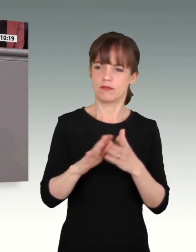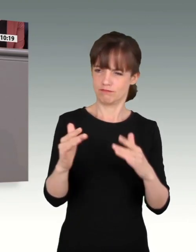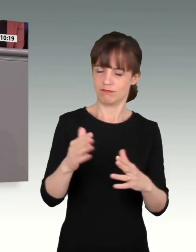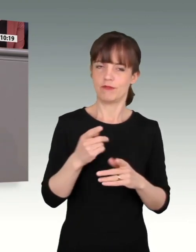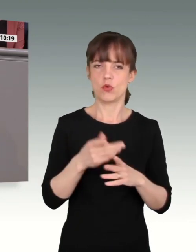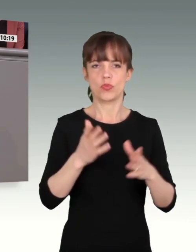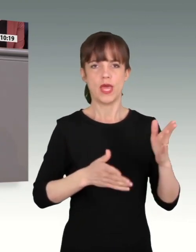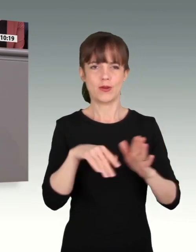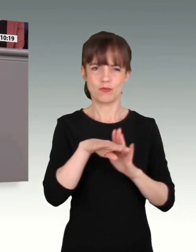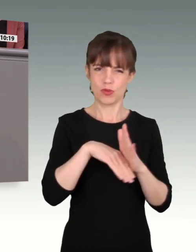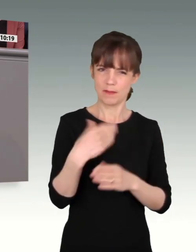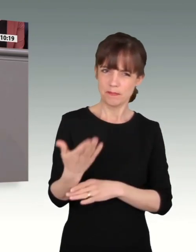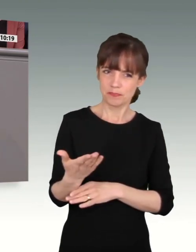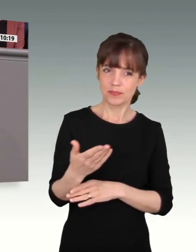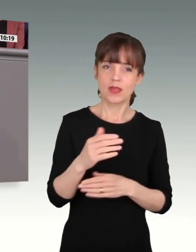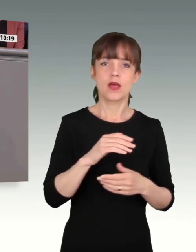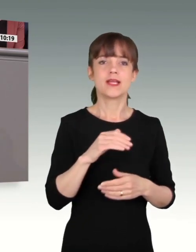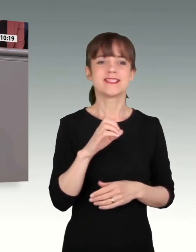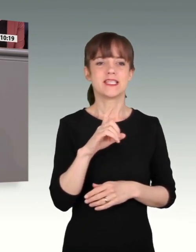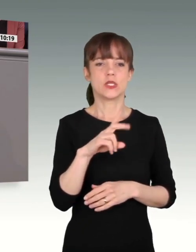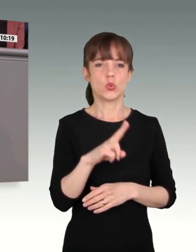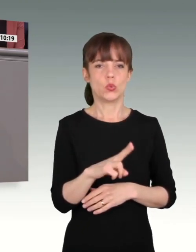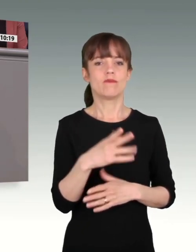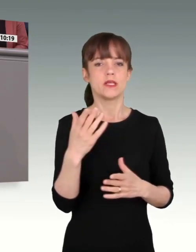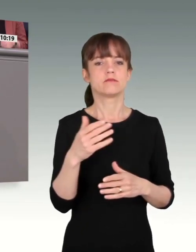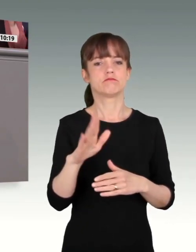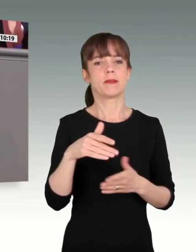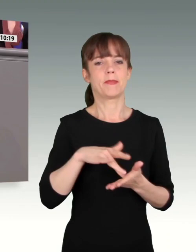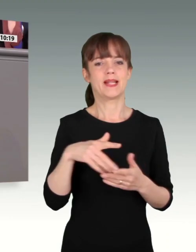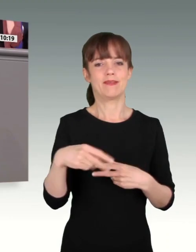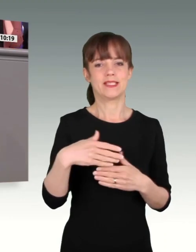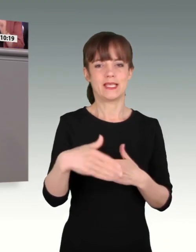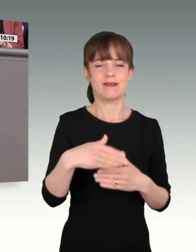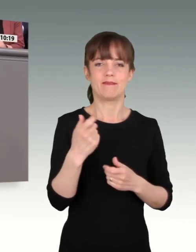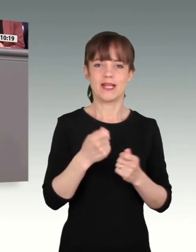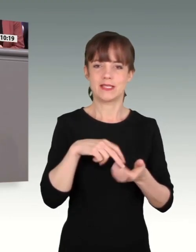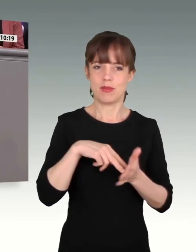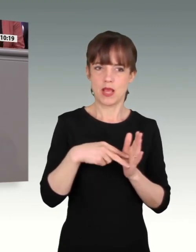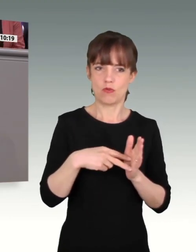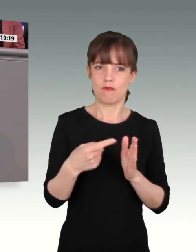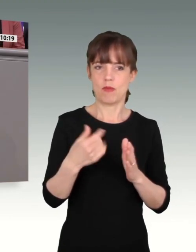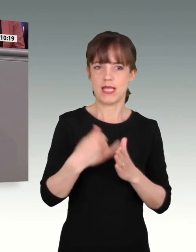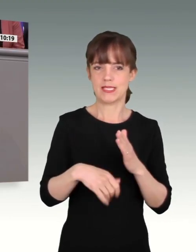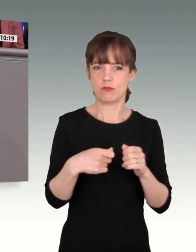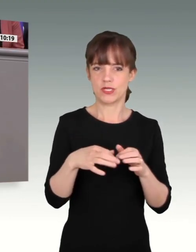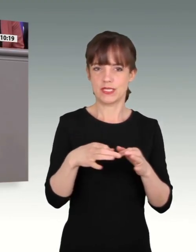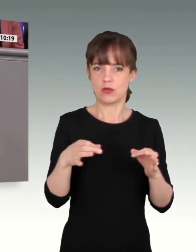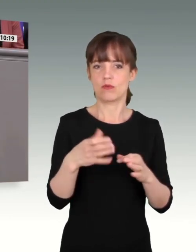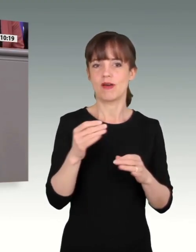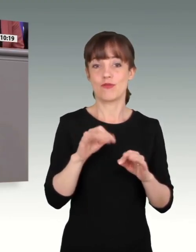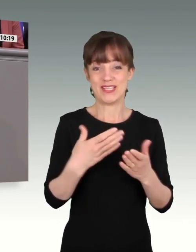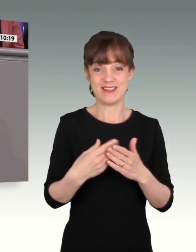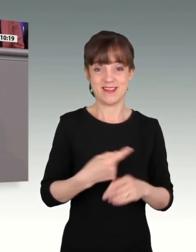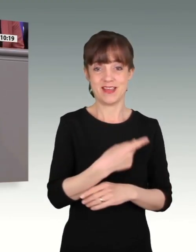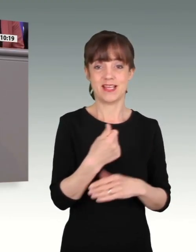Zerquetschte vorgesehen gewesen. Wir als Ampel haben 50 Milliarden auf den Tisch gelegt und dann kritisieren Sie und jammern noch rum. Und dann kommt das